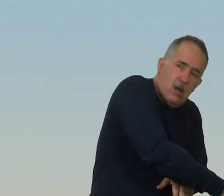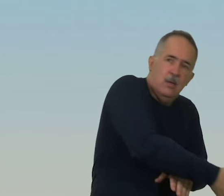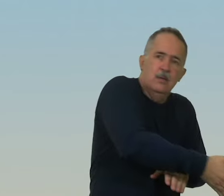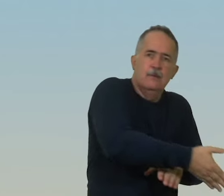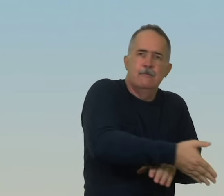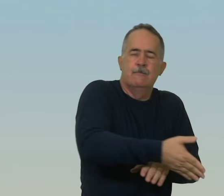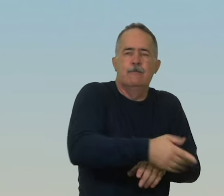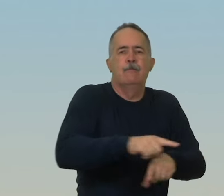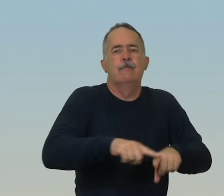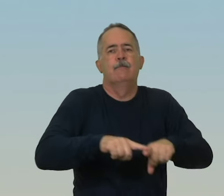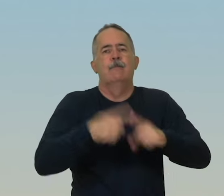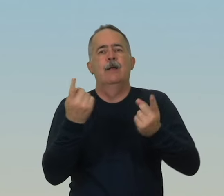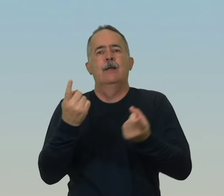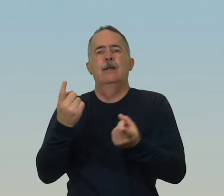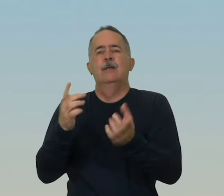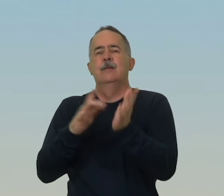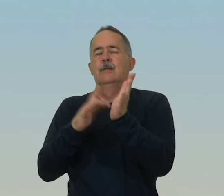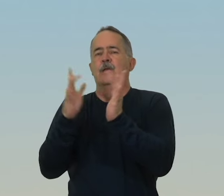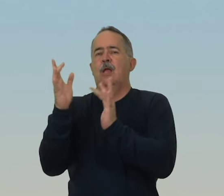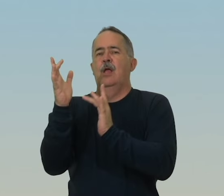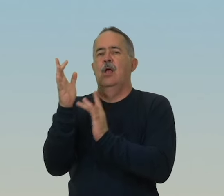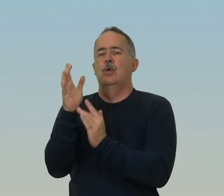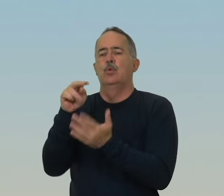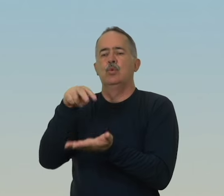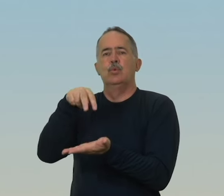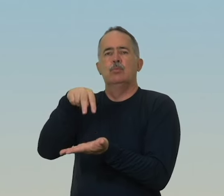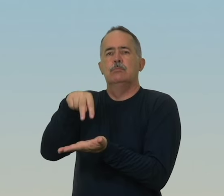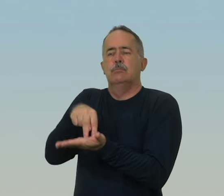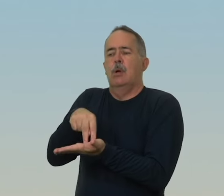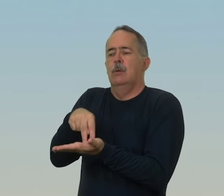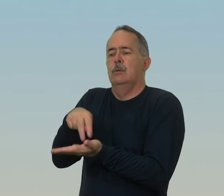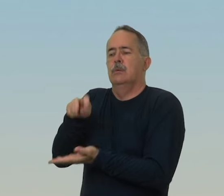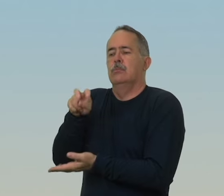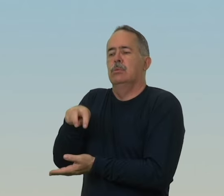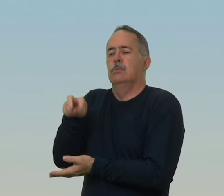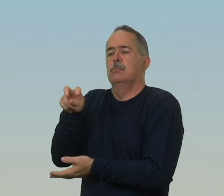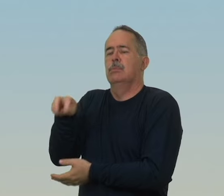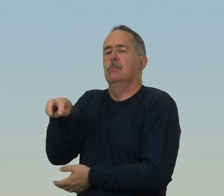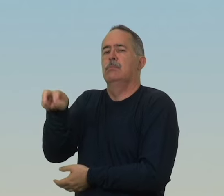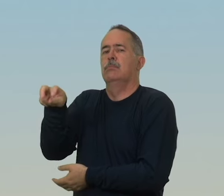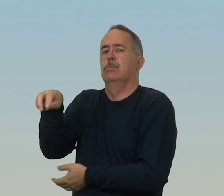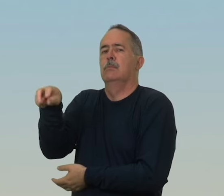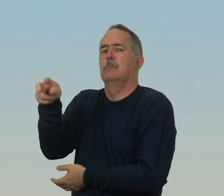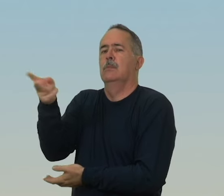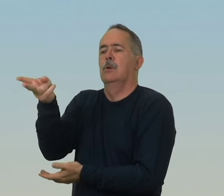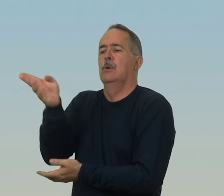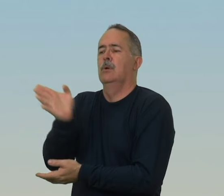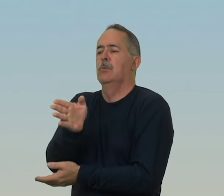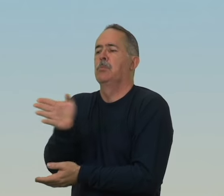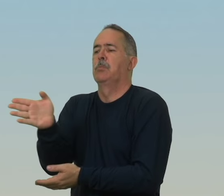Jesus, porém, passando pelo meio deles Continuou o seu caminho